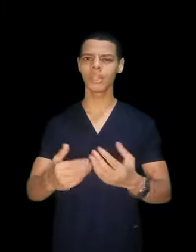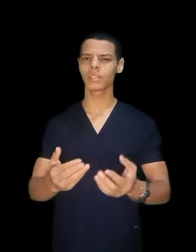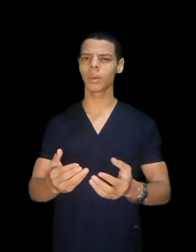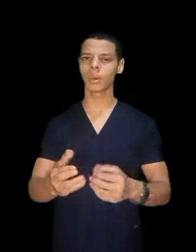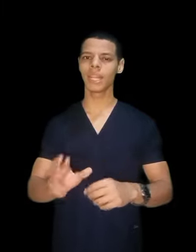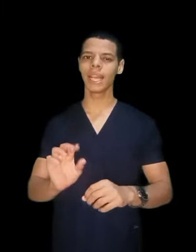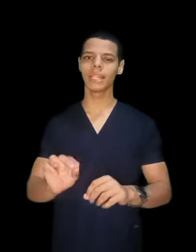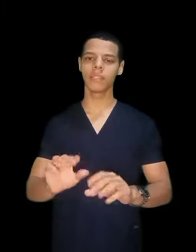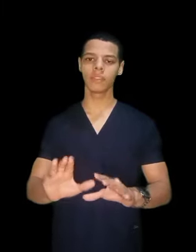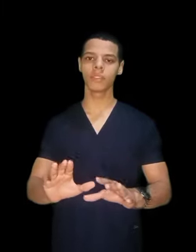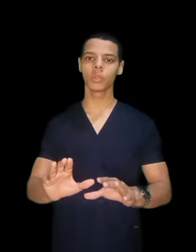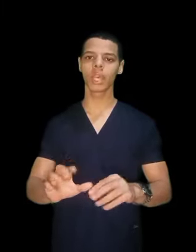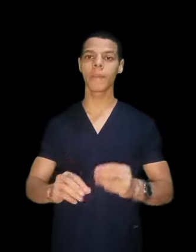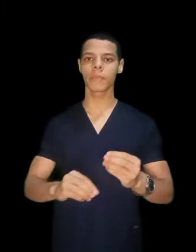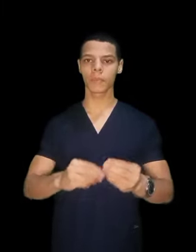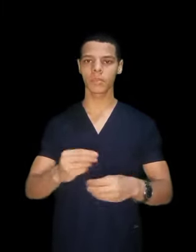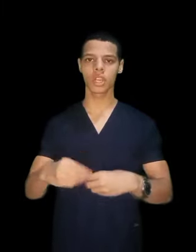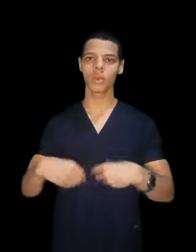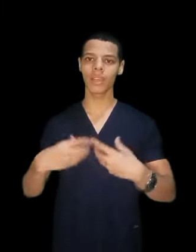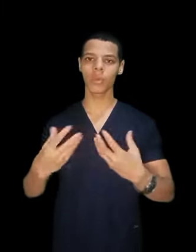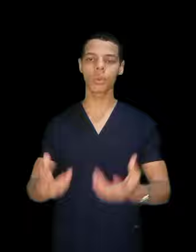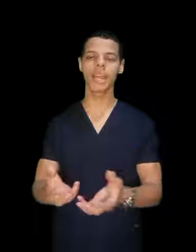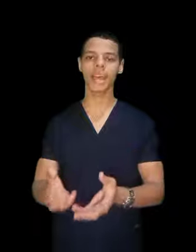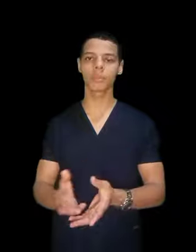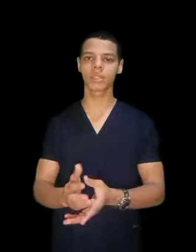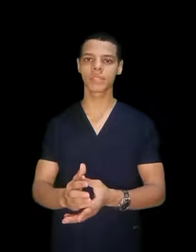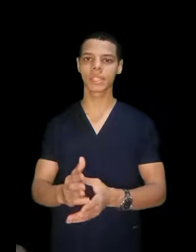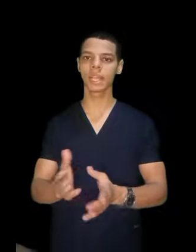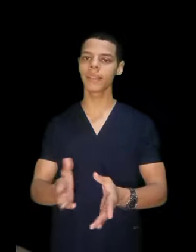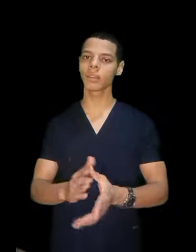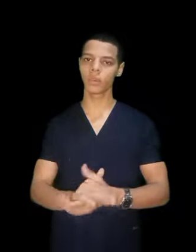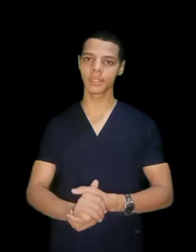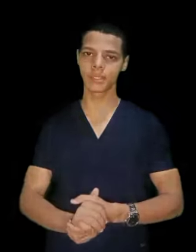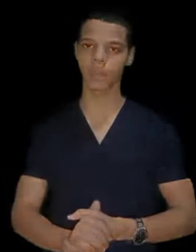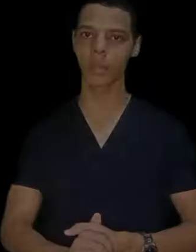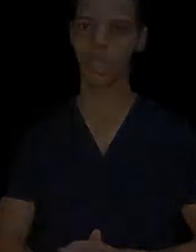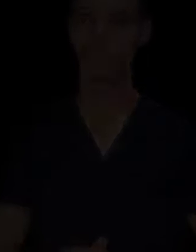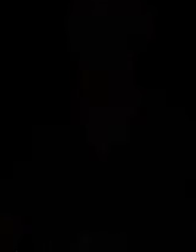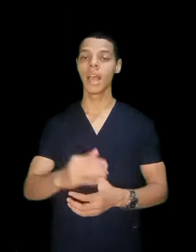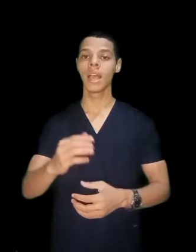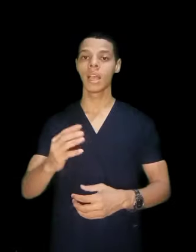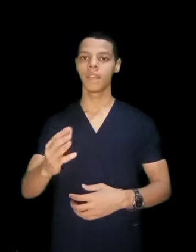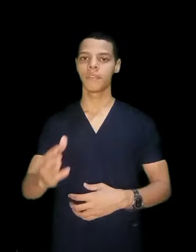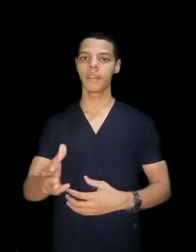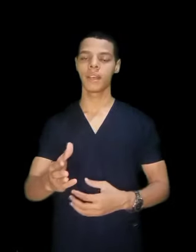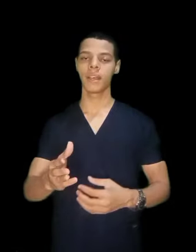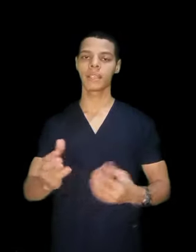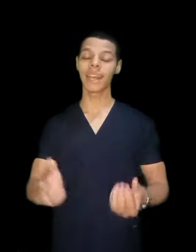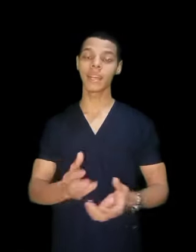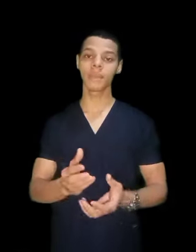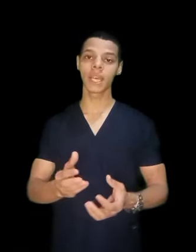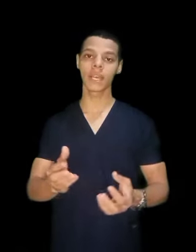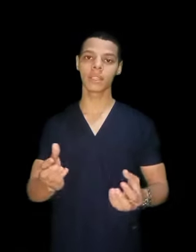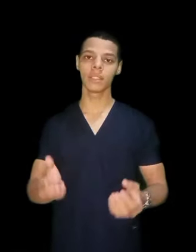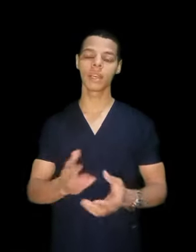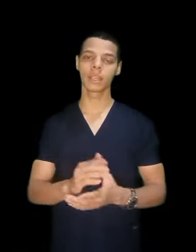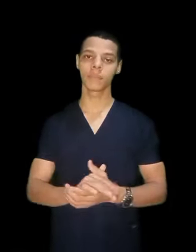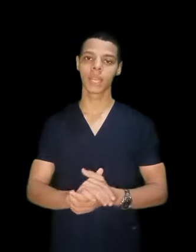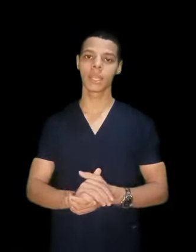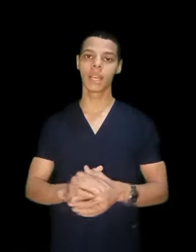كلية التنريد لان في الفيديو ده مش هقولك كل حاجة بالتفصيل عن كلية التنريد فتعالا نبدأ يلا نبدأ